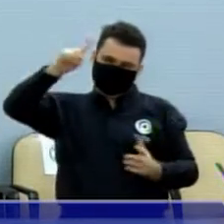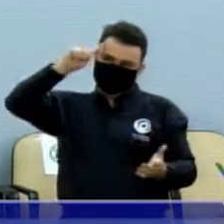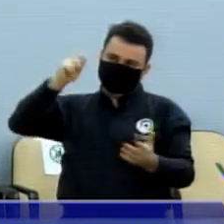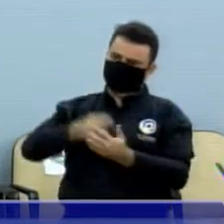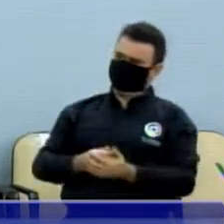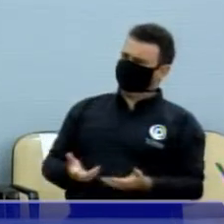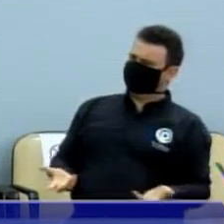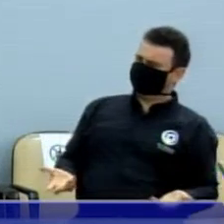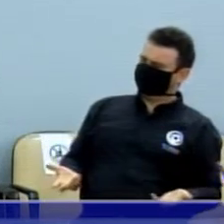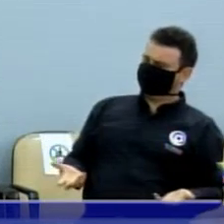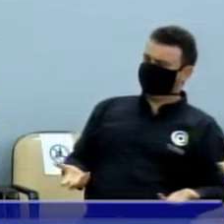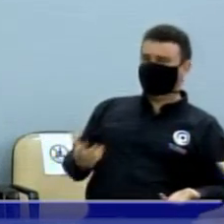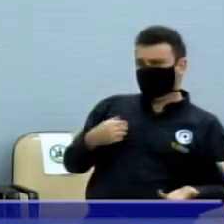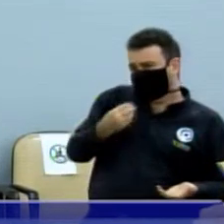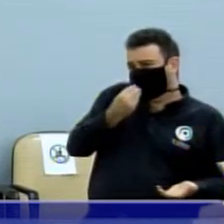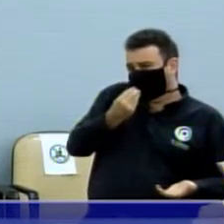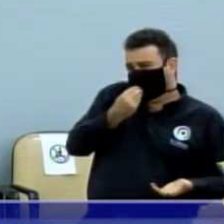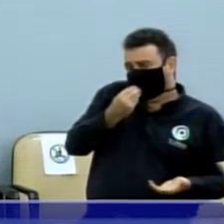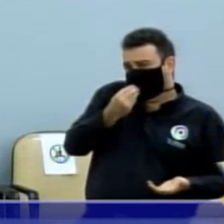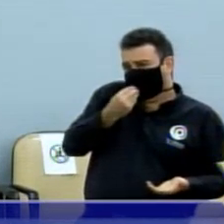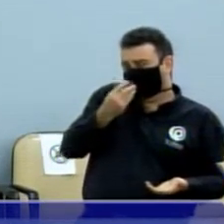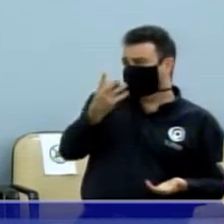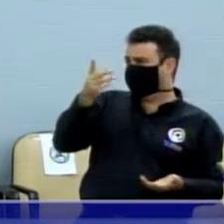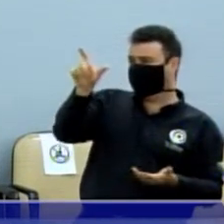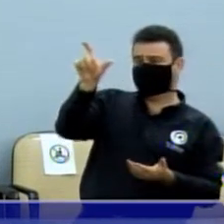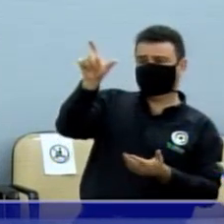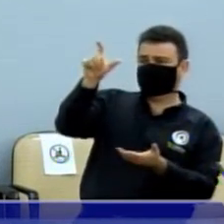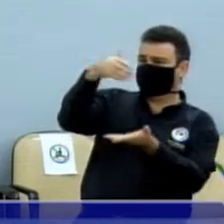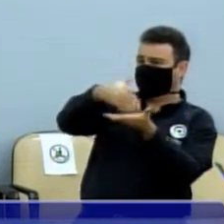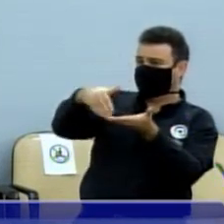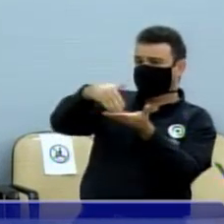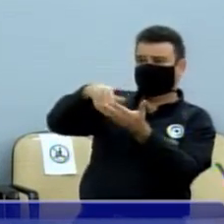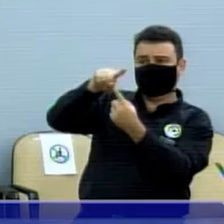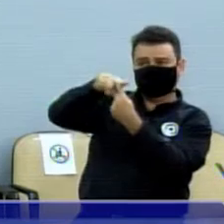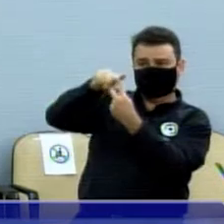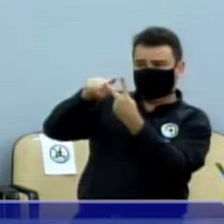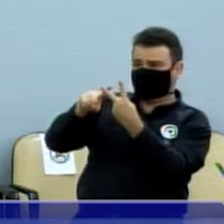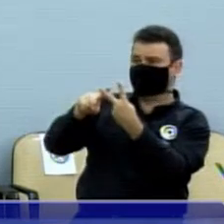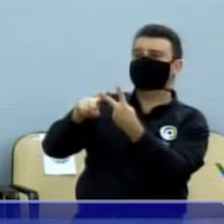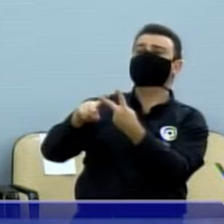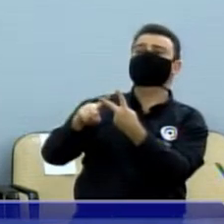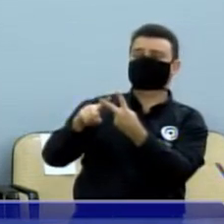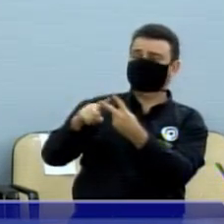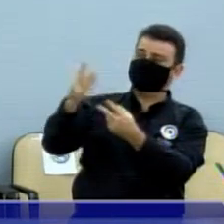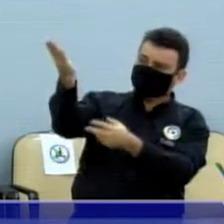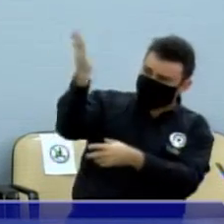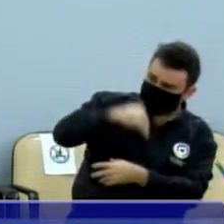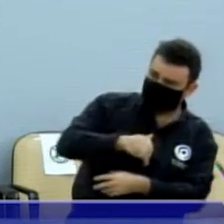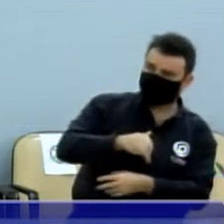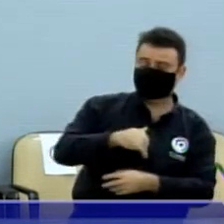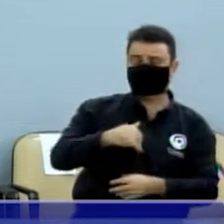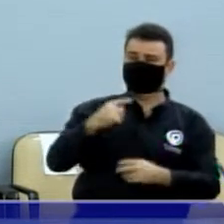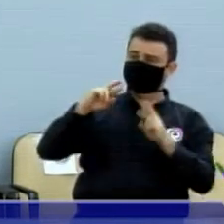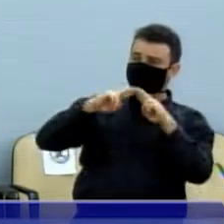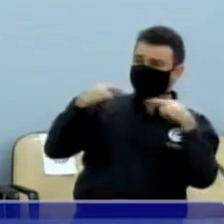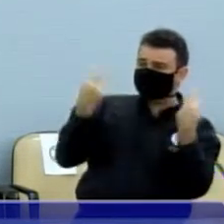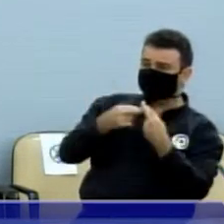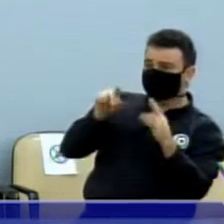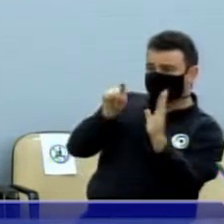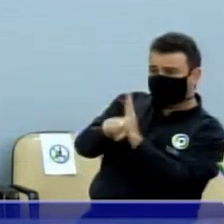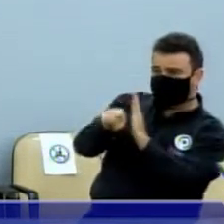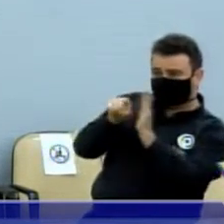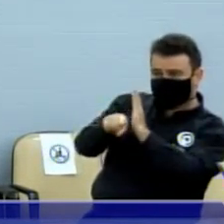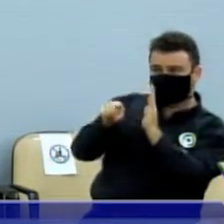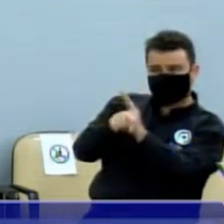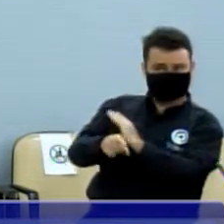resta outra alternativa que não seja convocá-los para que eles nos esclareçam isso. Então, às seis e meia,